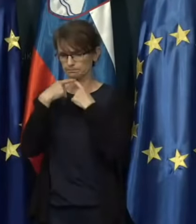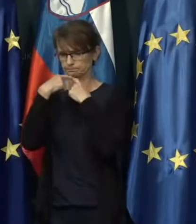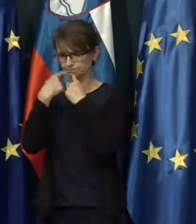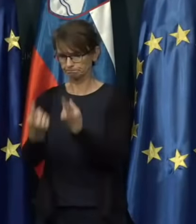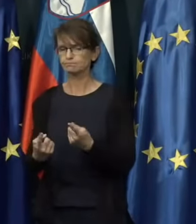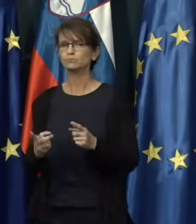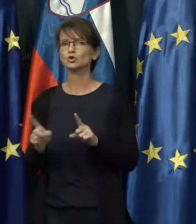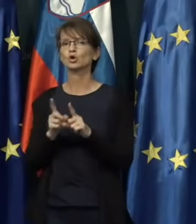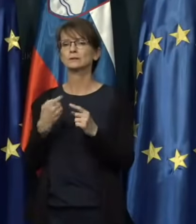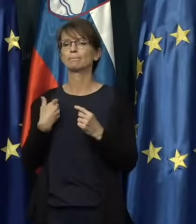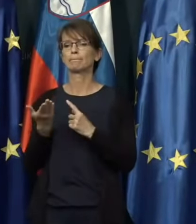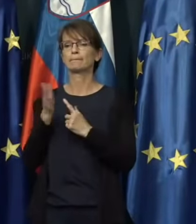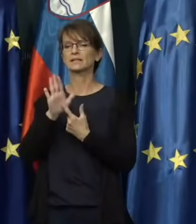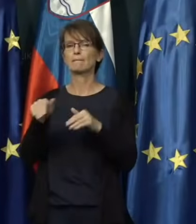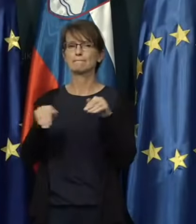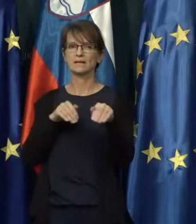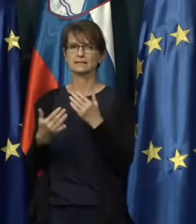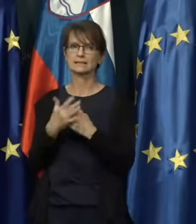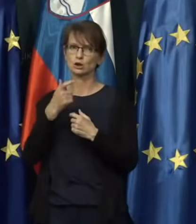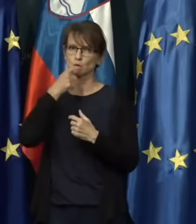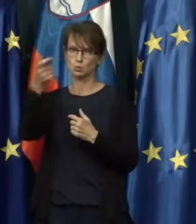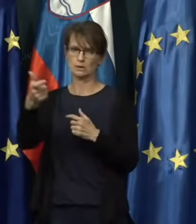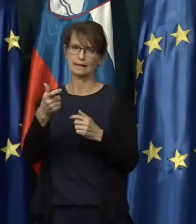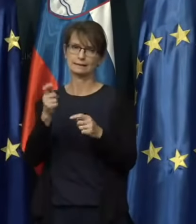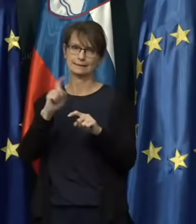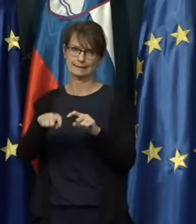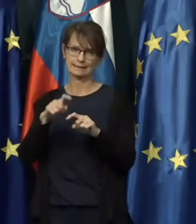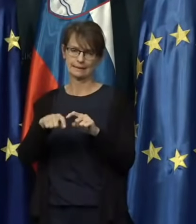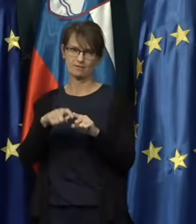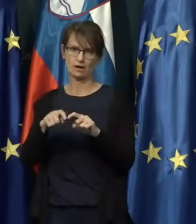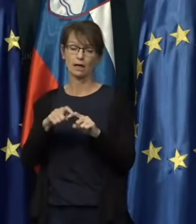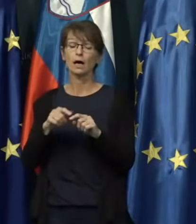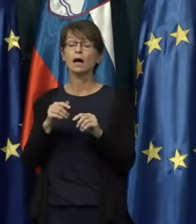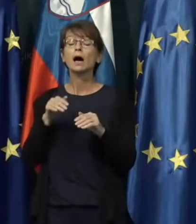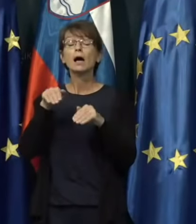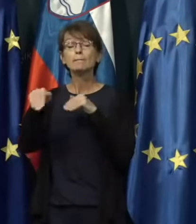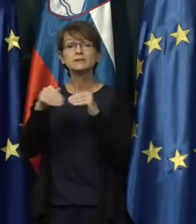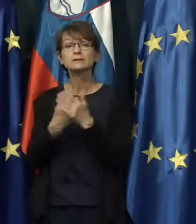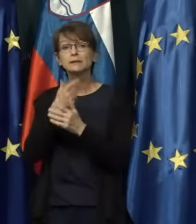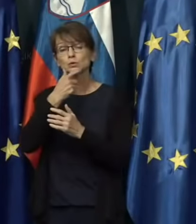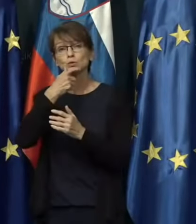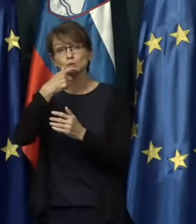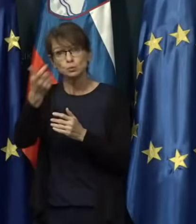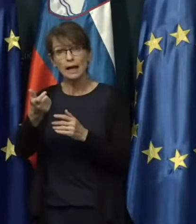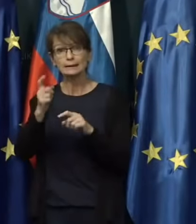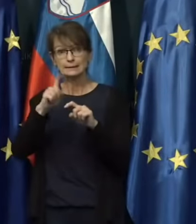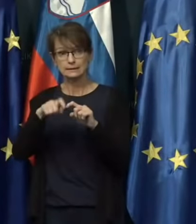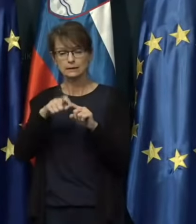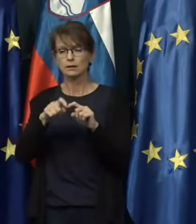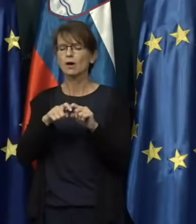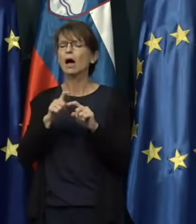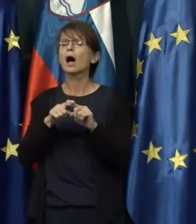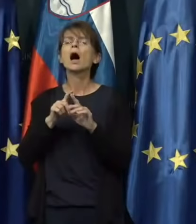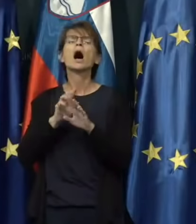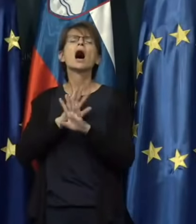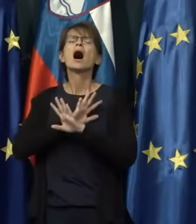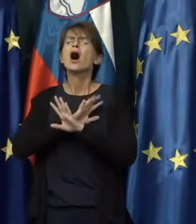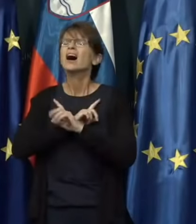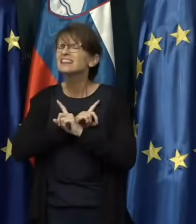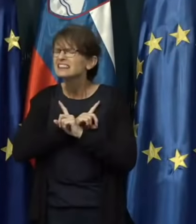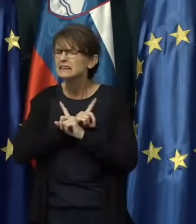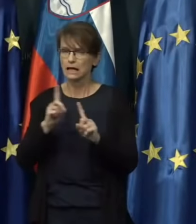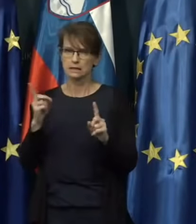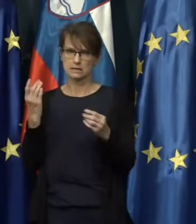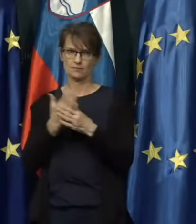predstavnik Ministrstva za zudanje zadnjeve. Ministrstvo za zudanje slednjeve odločno odsvetuje